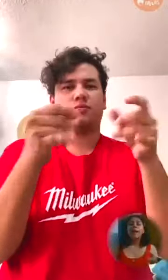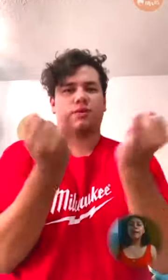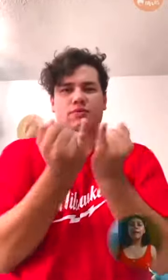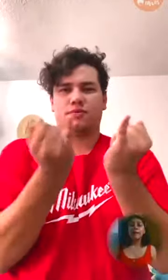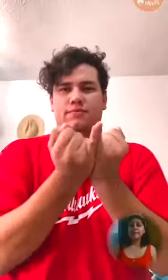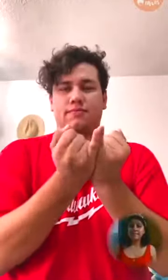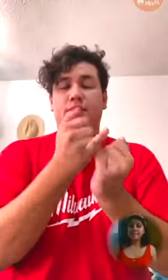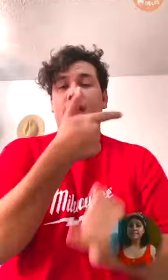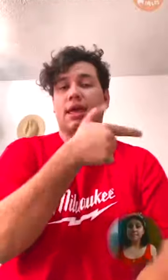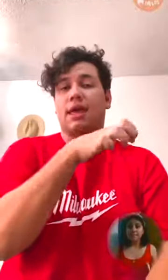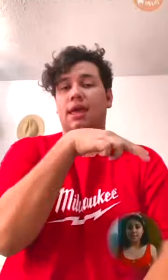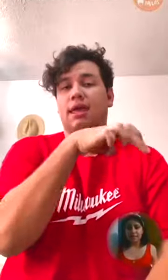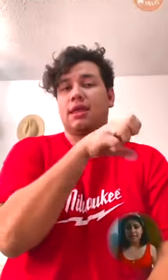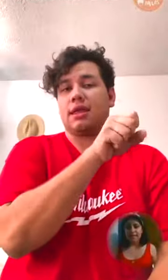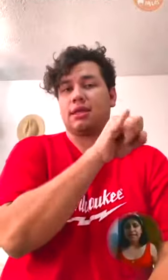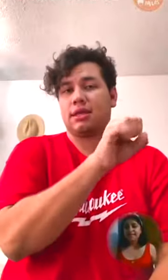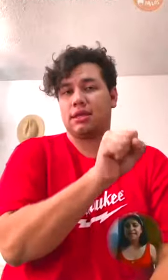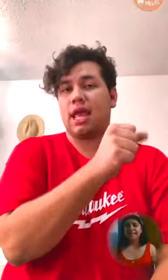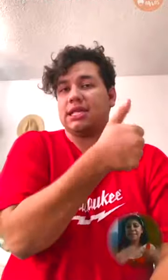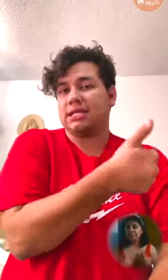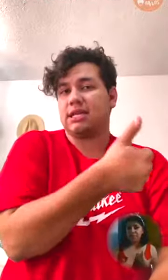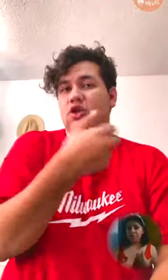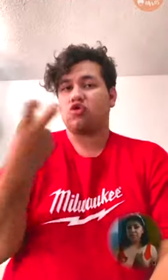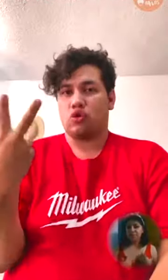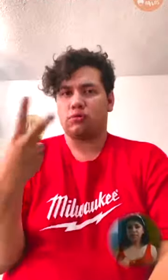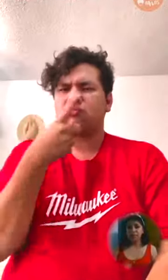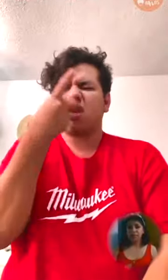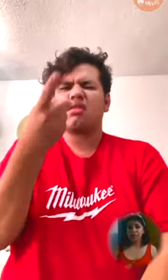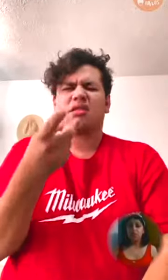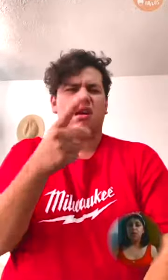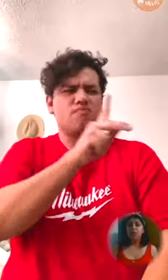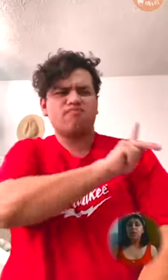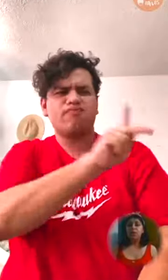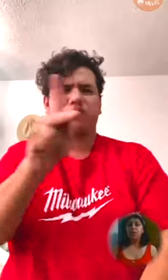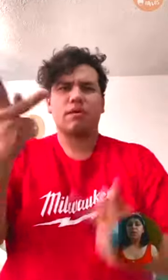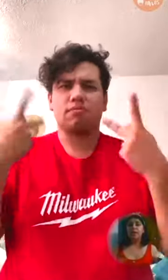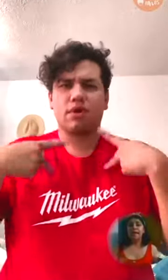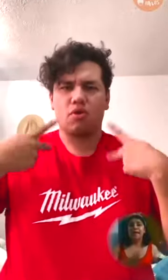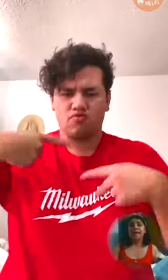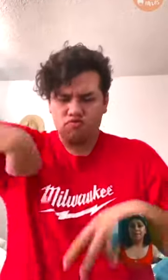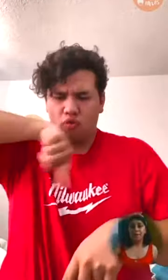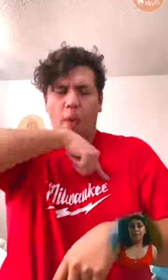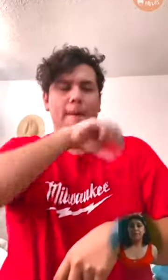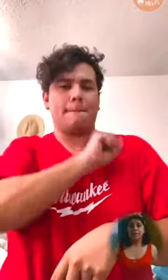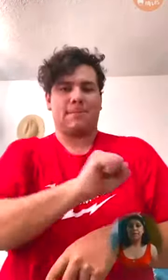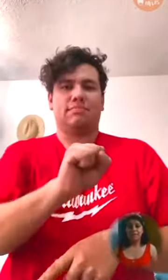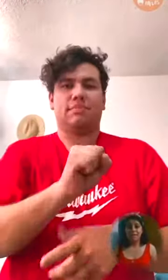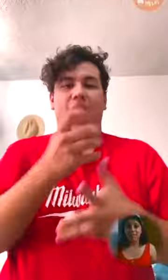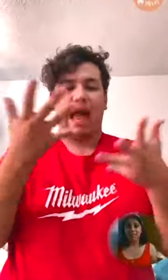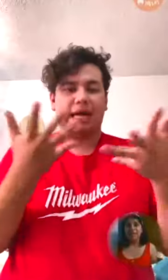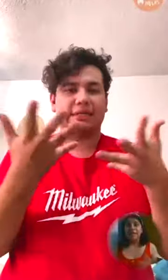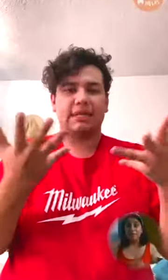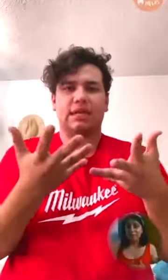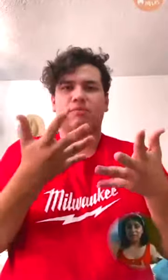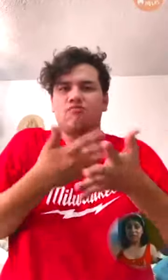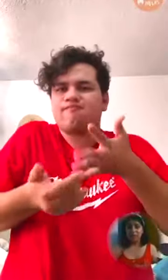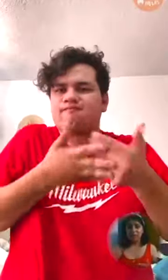En Génesis 6.2 dice que nosotros somos malos. Todo lo que hacemos, decimos y pensamos